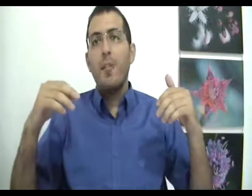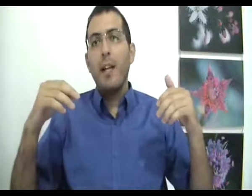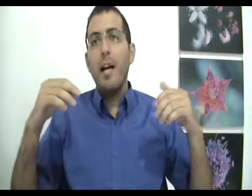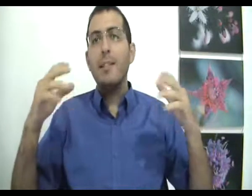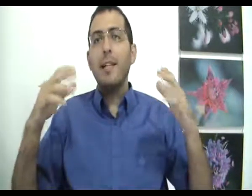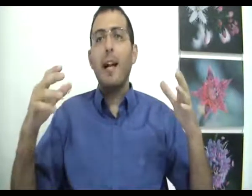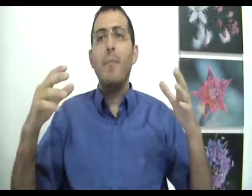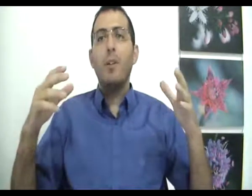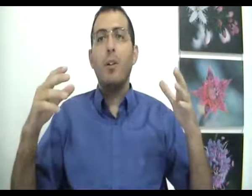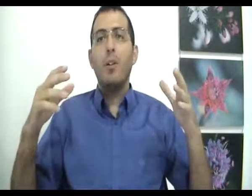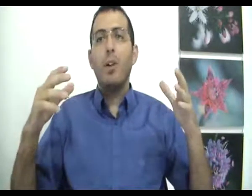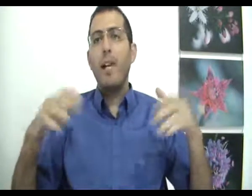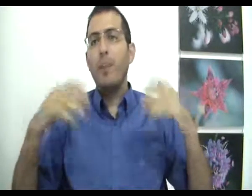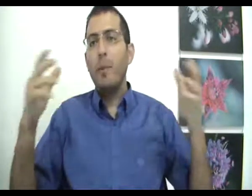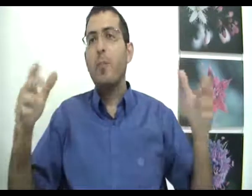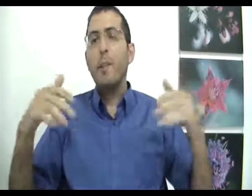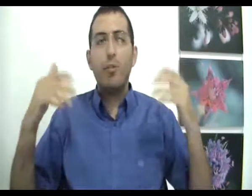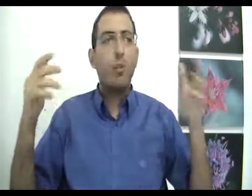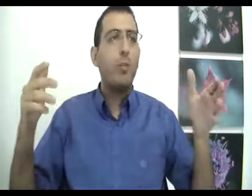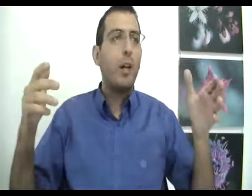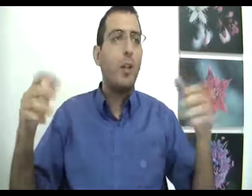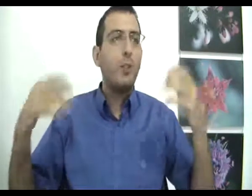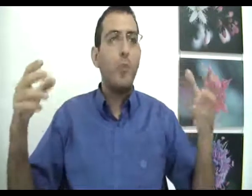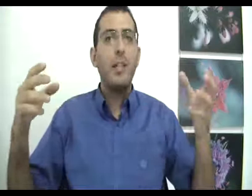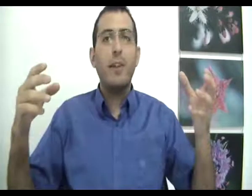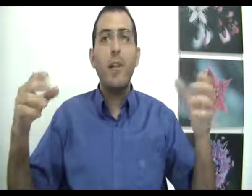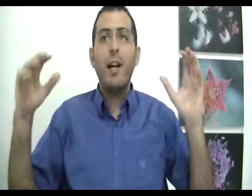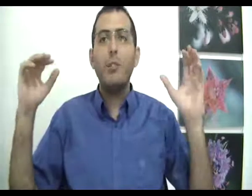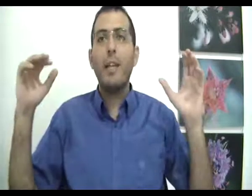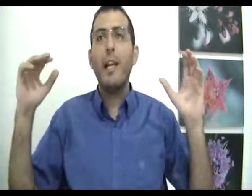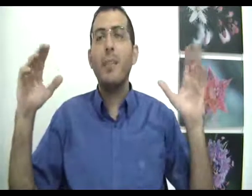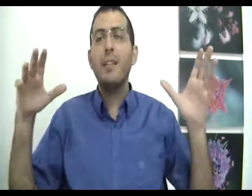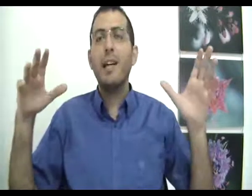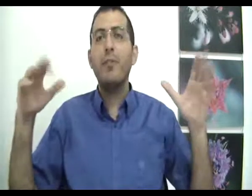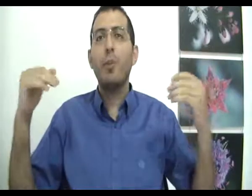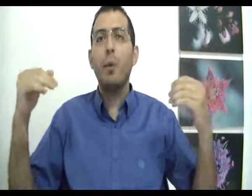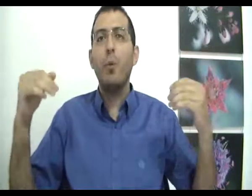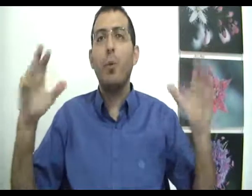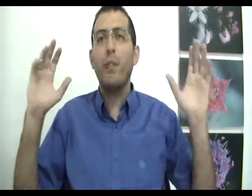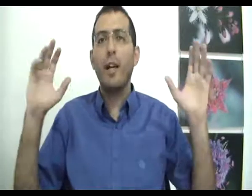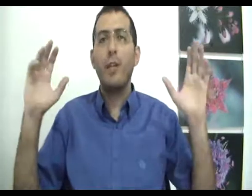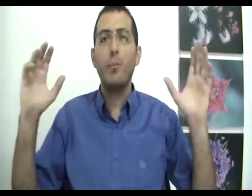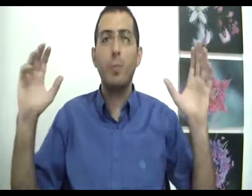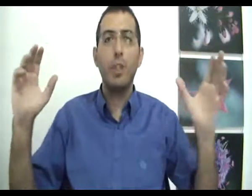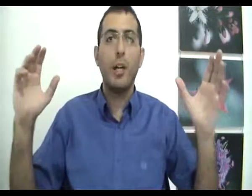ואז האדם הולך ולומד כל מיני שיטות רוחניות וכל מיני דברים ואז הוא מגיע למצב שבו הוא הופך להיות מאושר